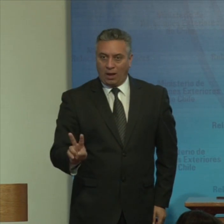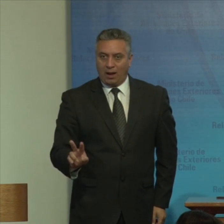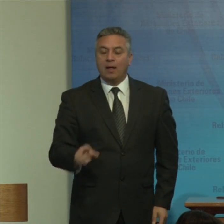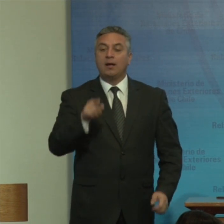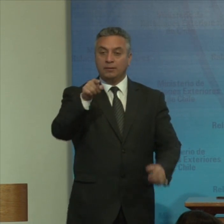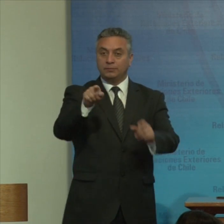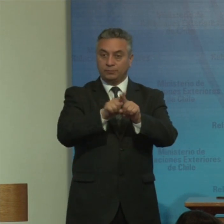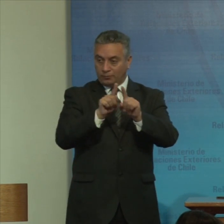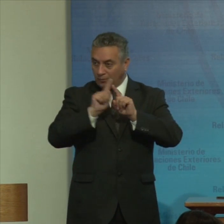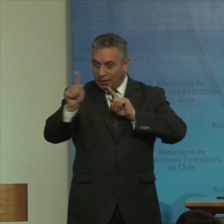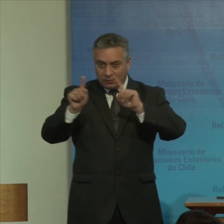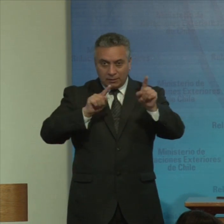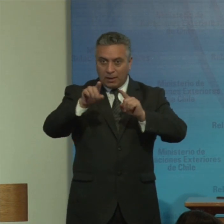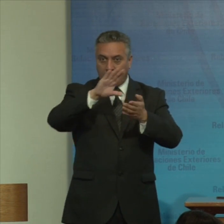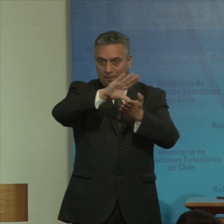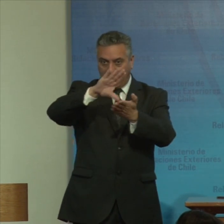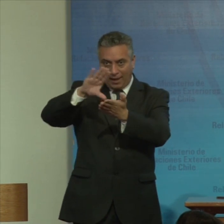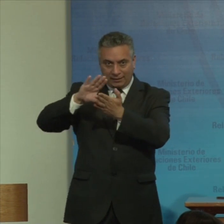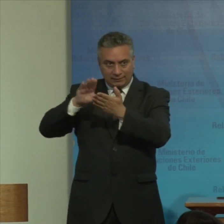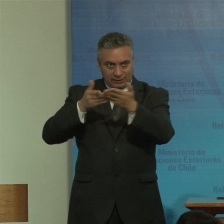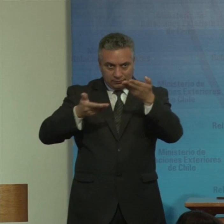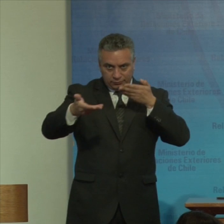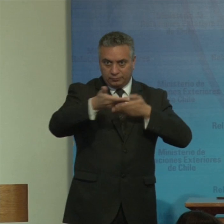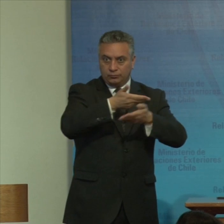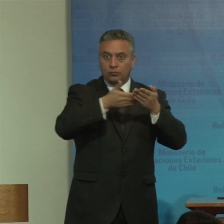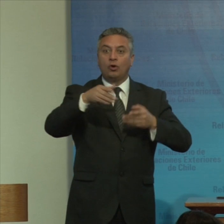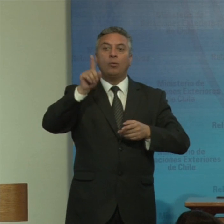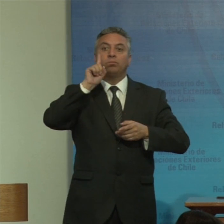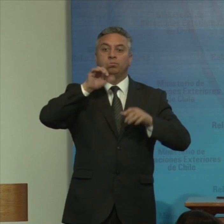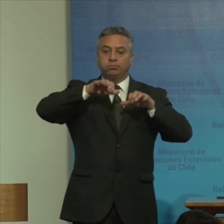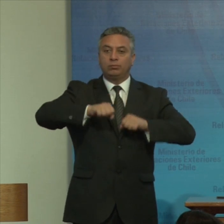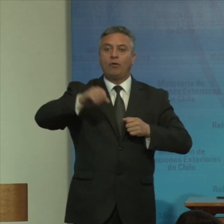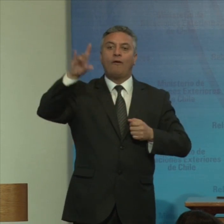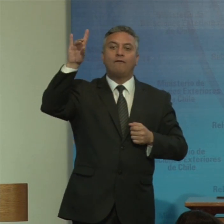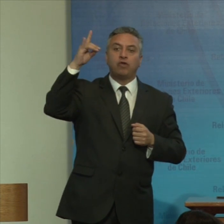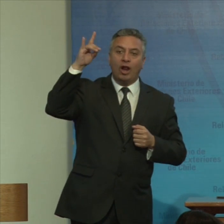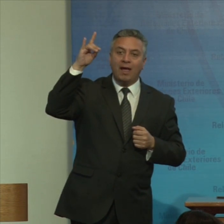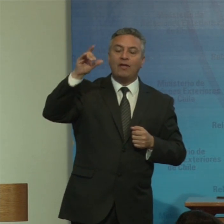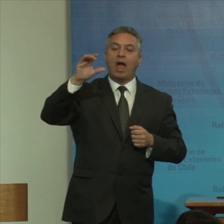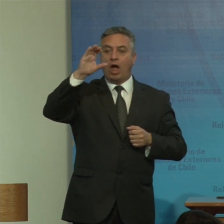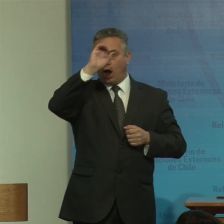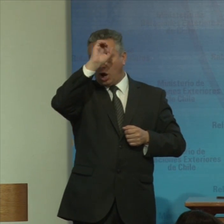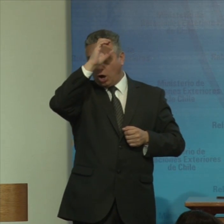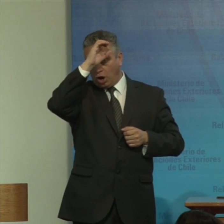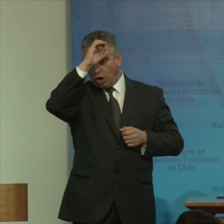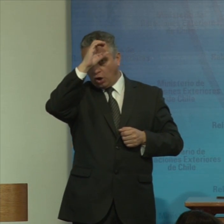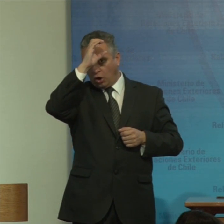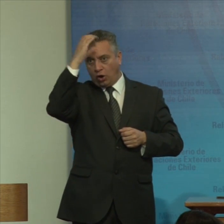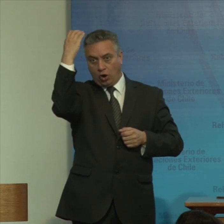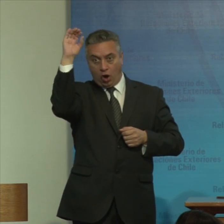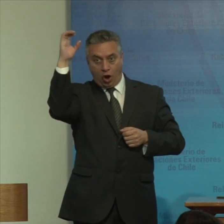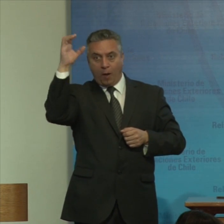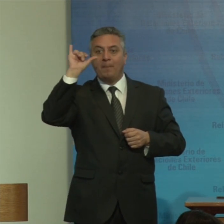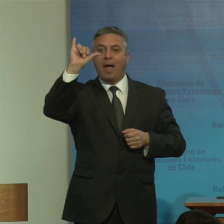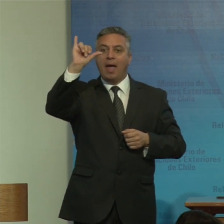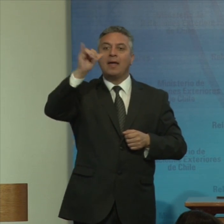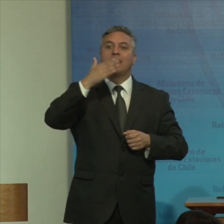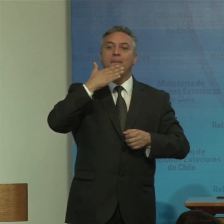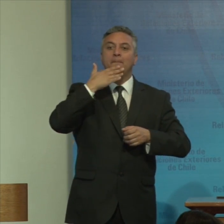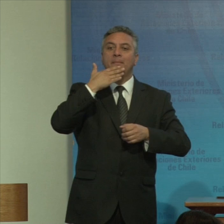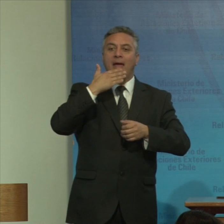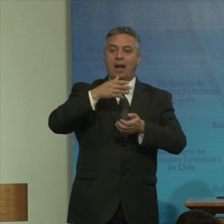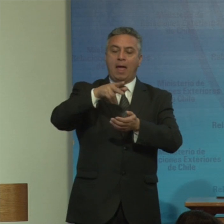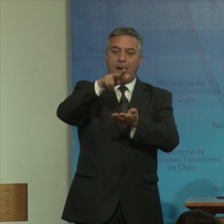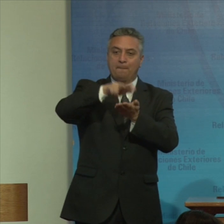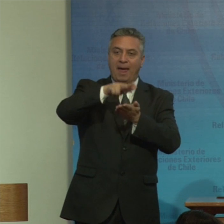las oficinas de país establecidas en Bolivia Colombia y Paraguay agradecemos entonces a Crista por su